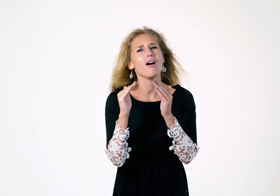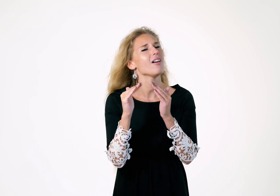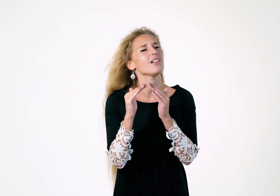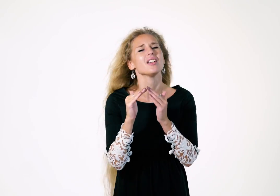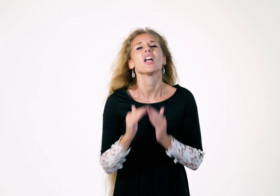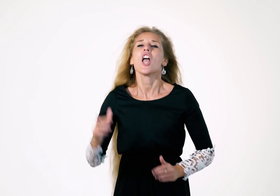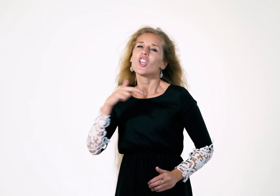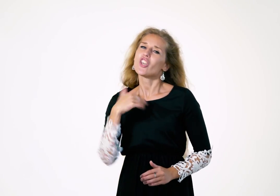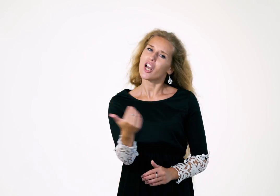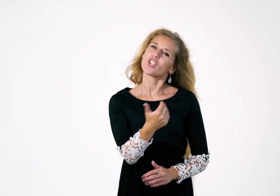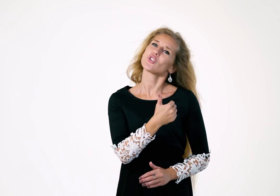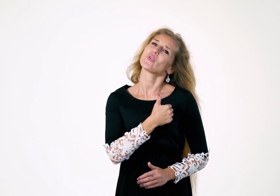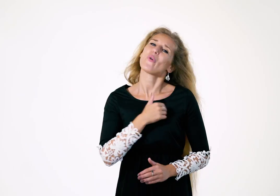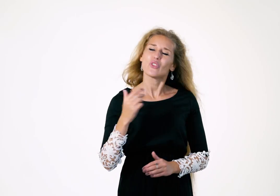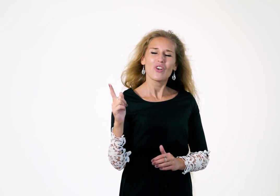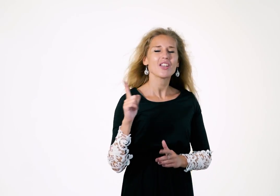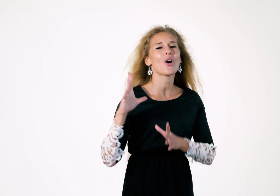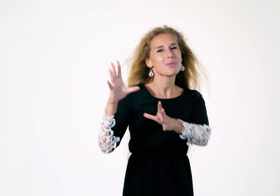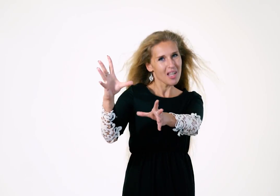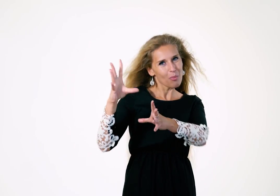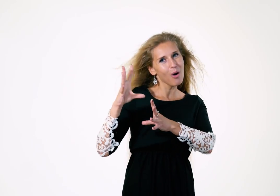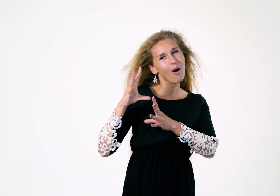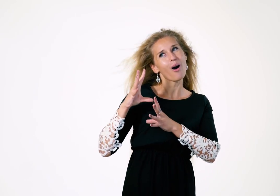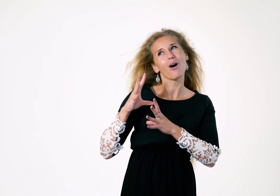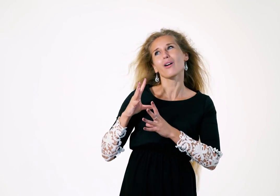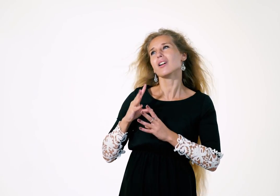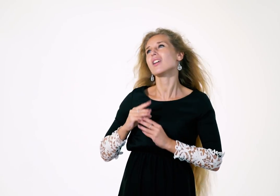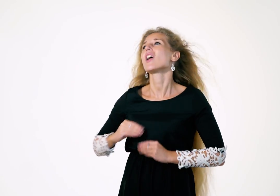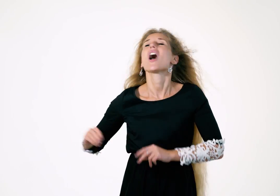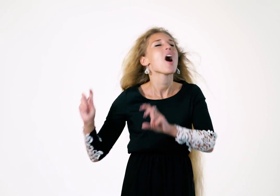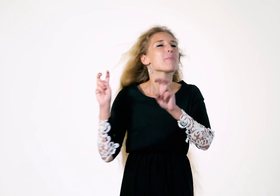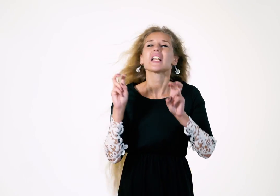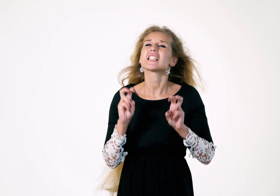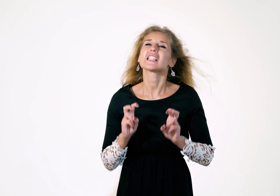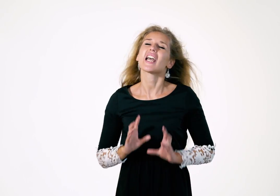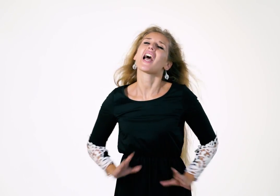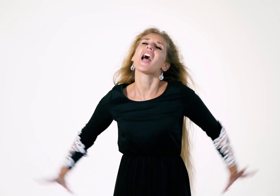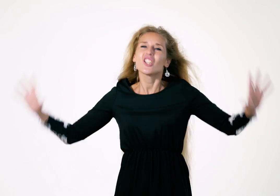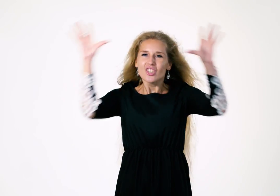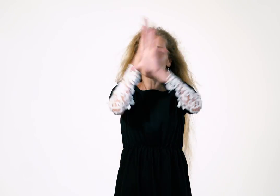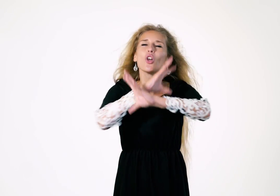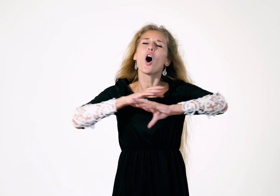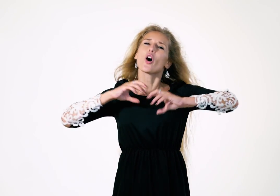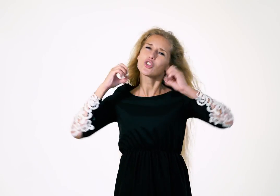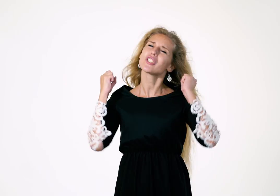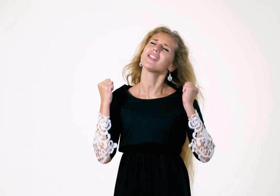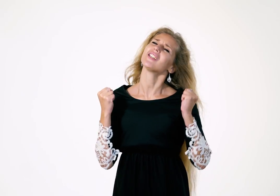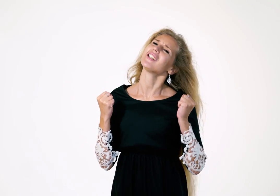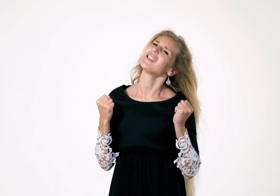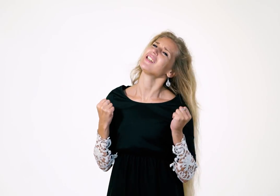Я хочу вдвоем с тобой просидеть до ночи